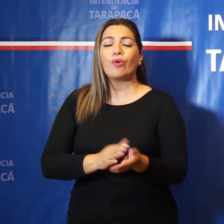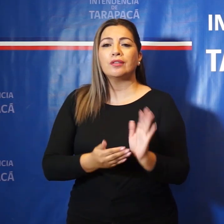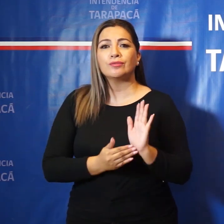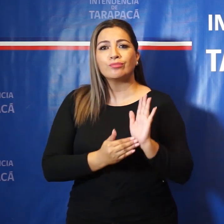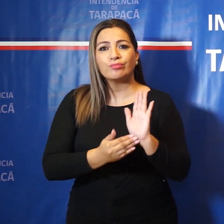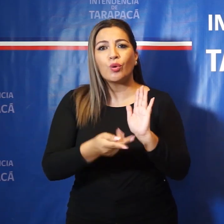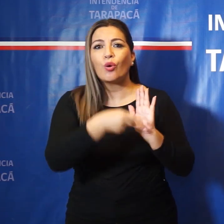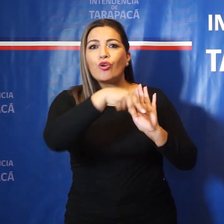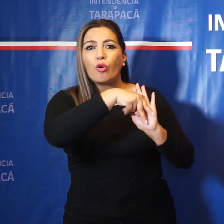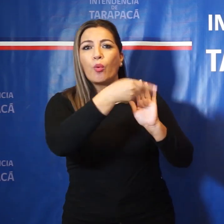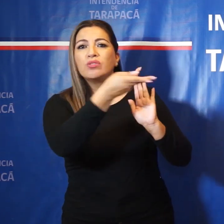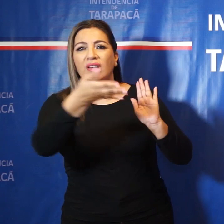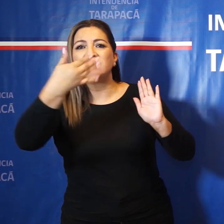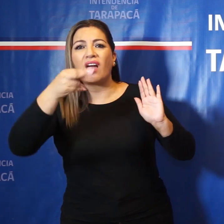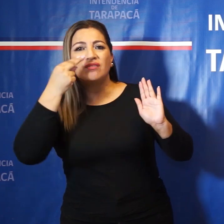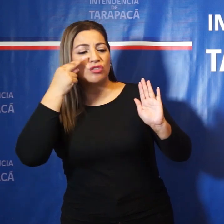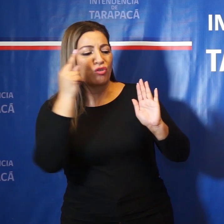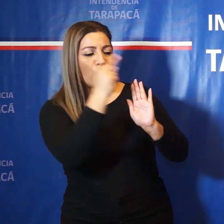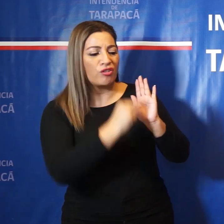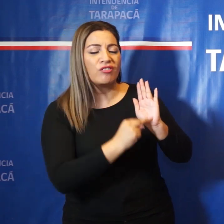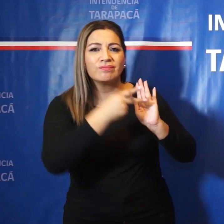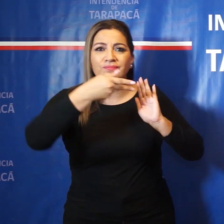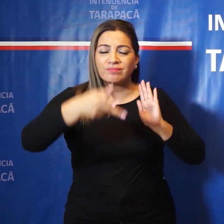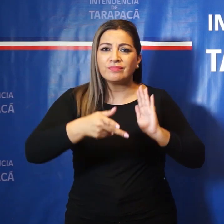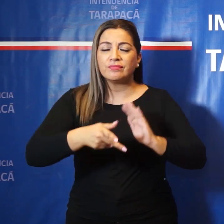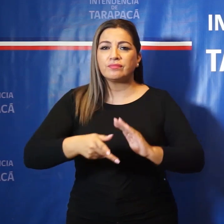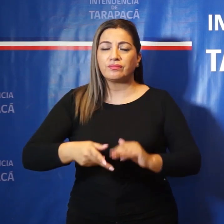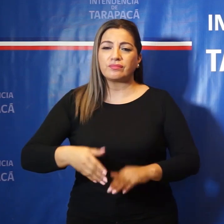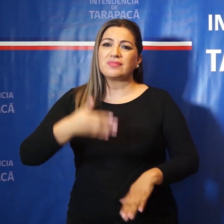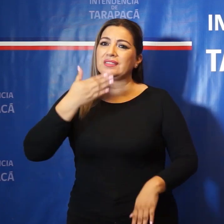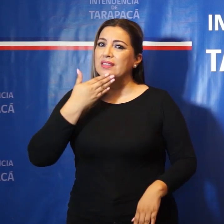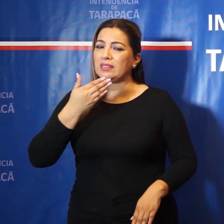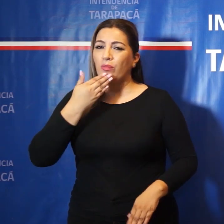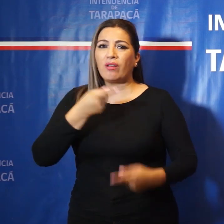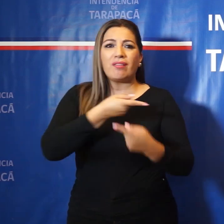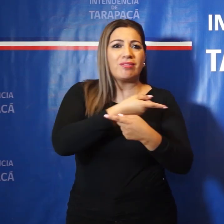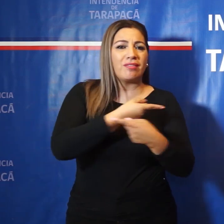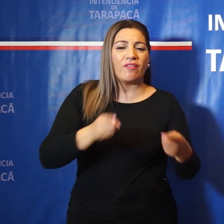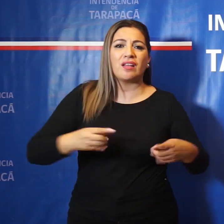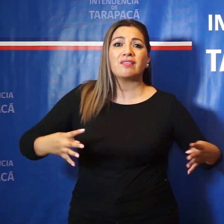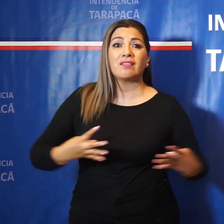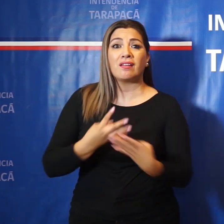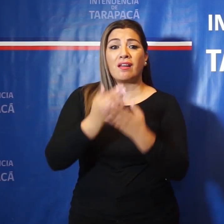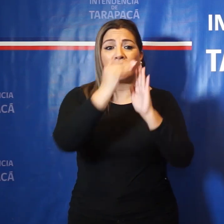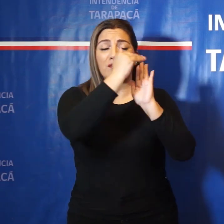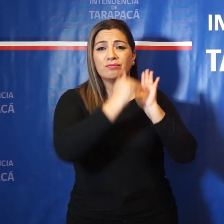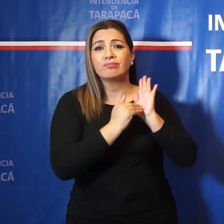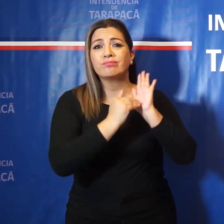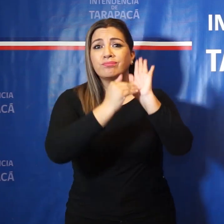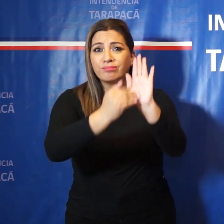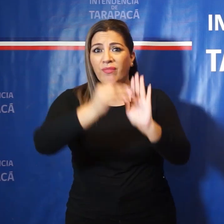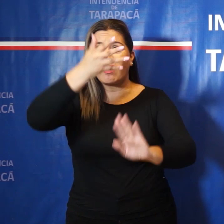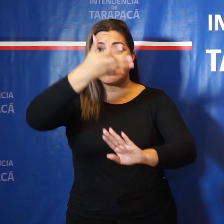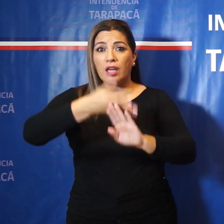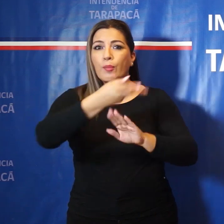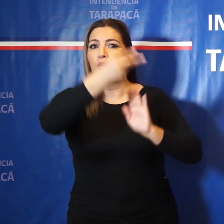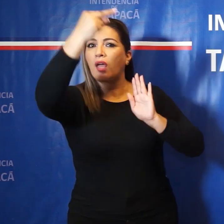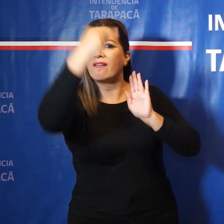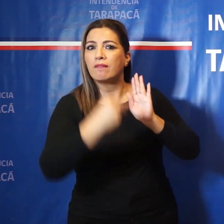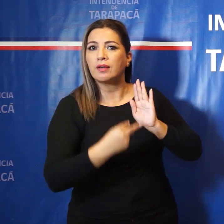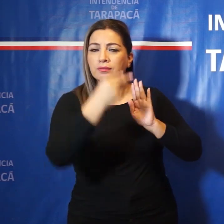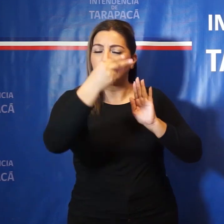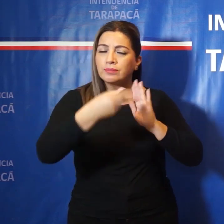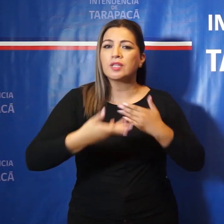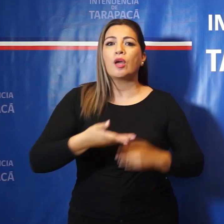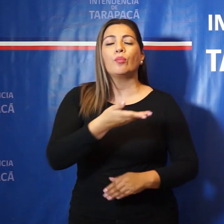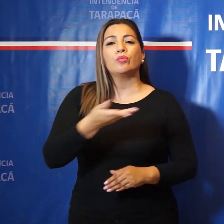normas que ustedes ya conocen, que las seguiremos enviando por las distintas redes sociales que tenemos y que tenemos la